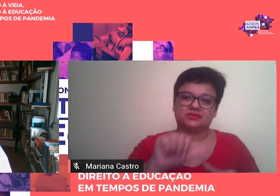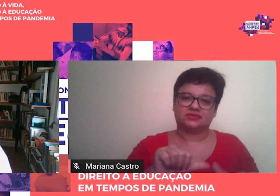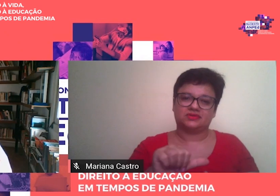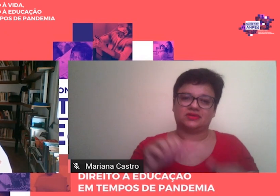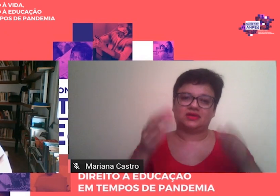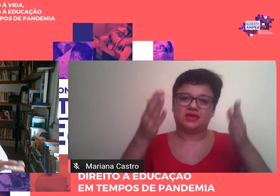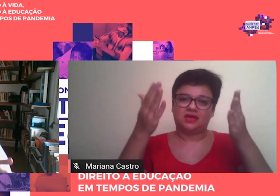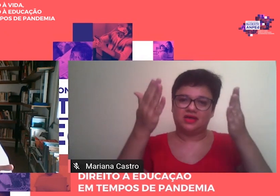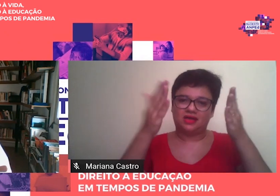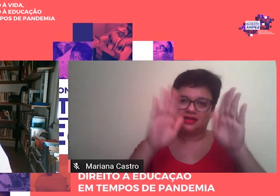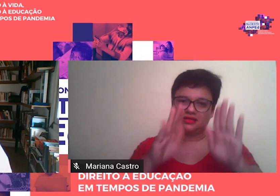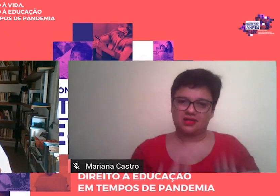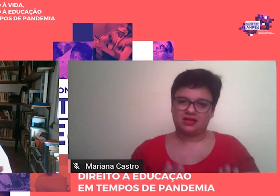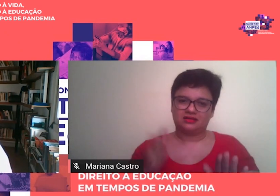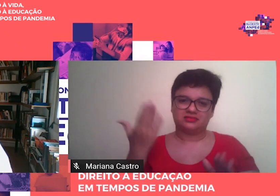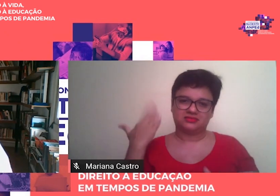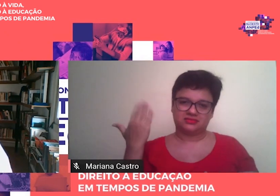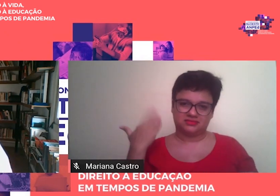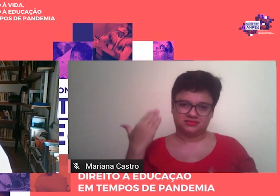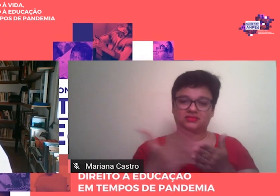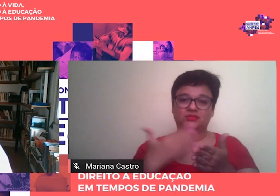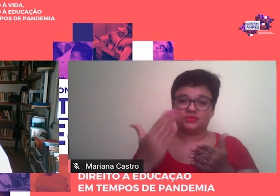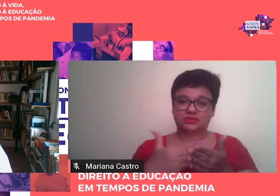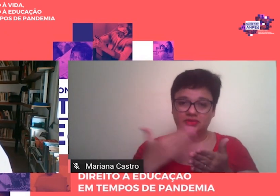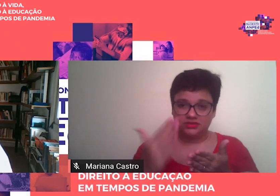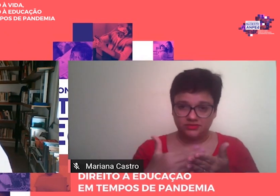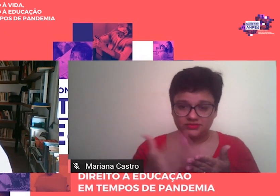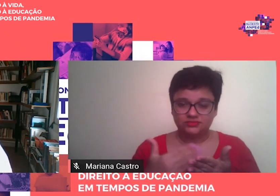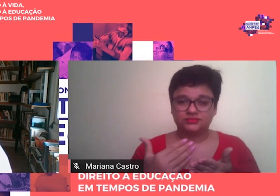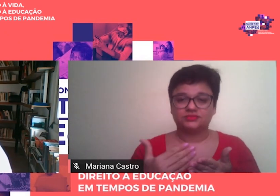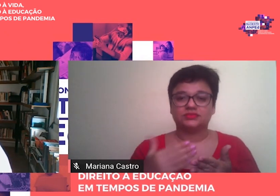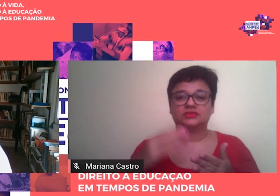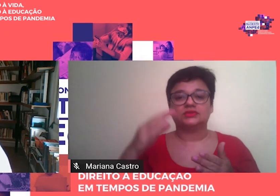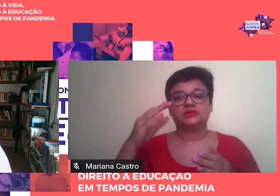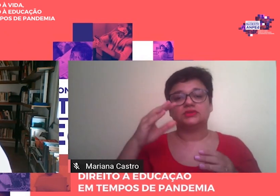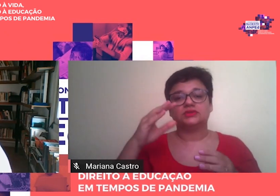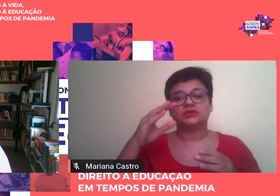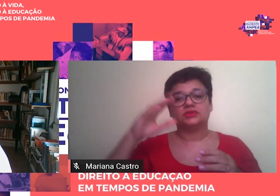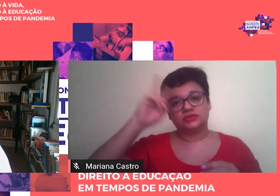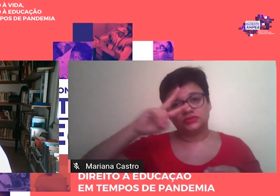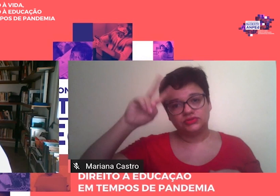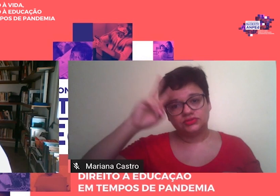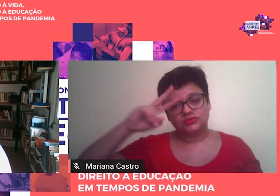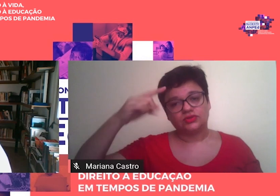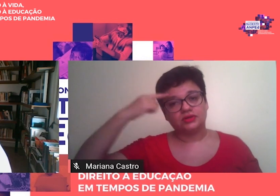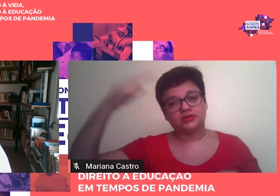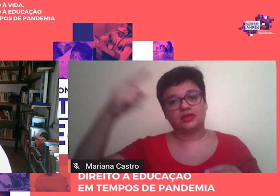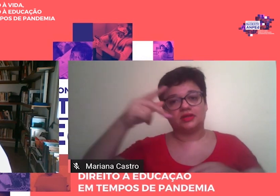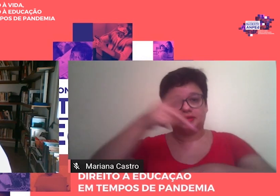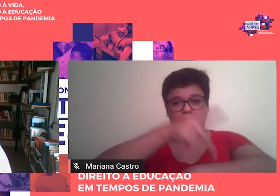anteriores. Então, no livro História das Ideias Pedagógicas no Brasil,